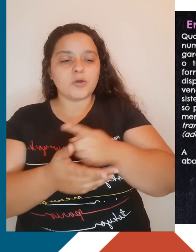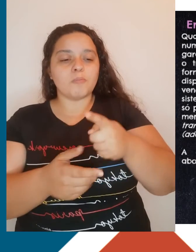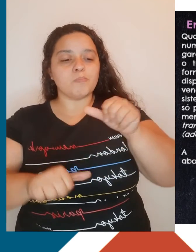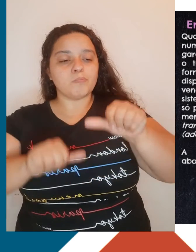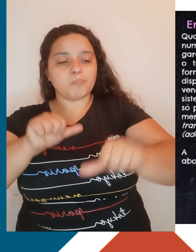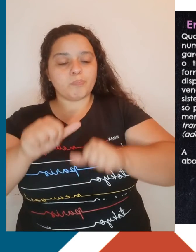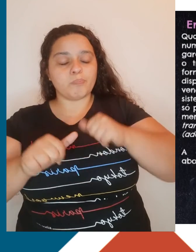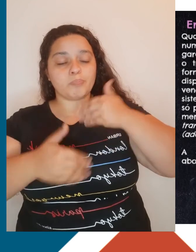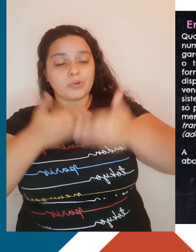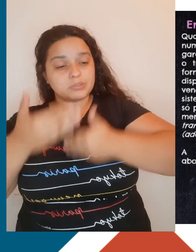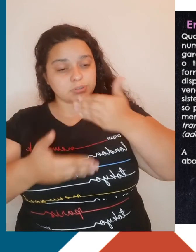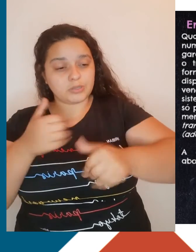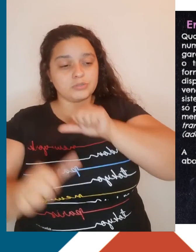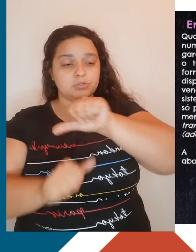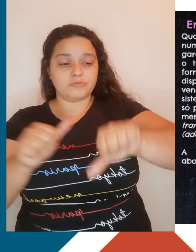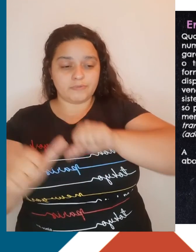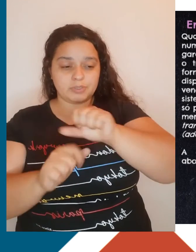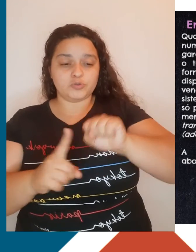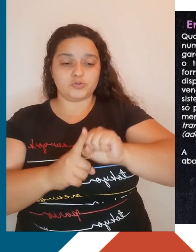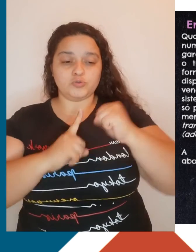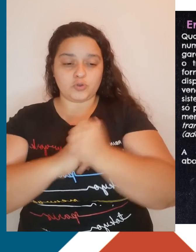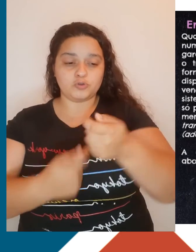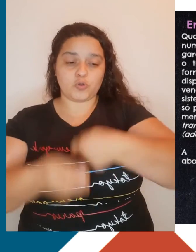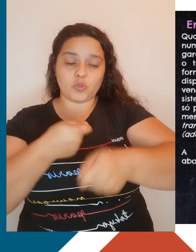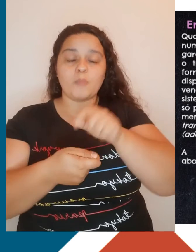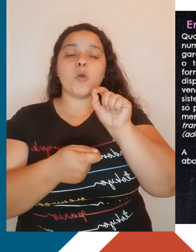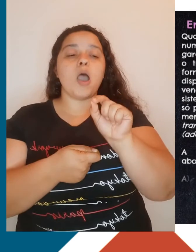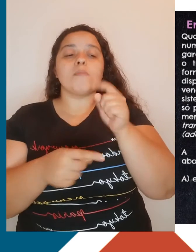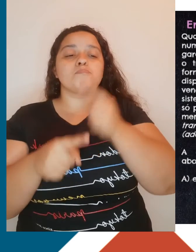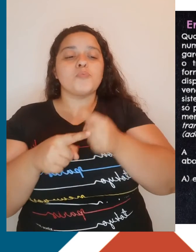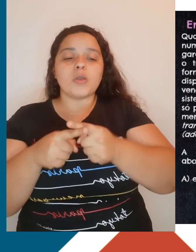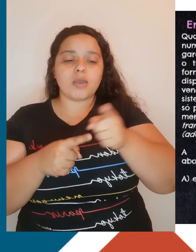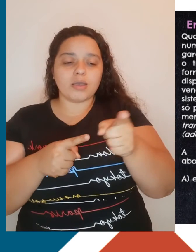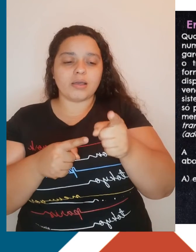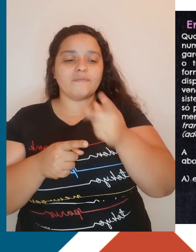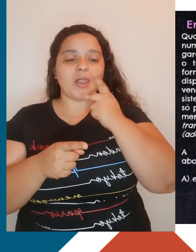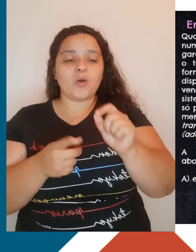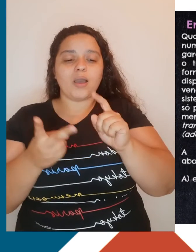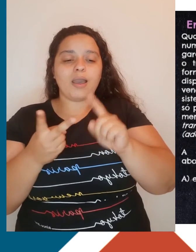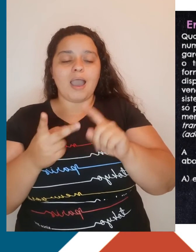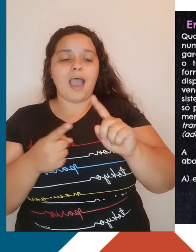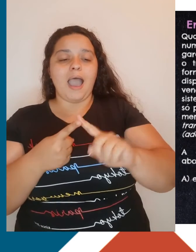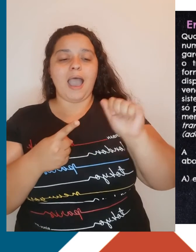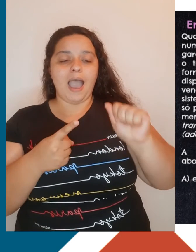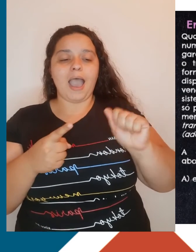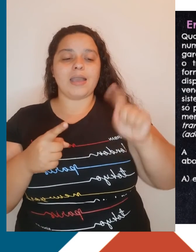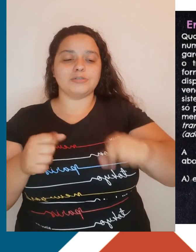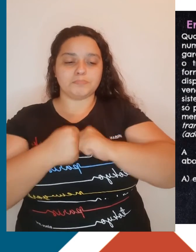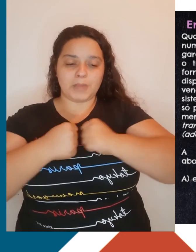socioeconômica abordado no texto é... Letra A. A consequência é a expansão das terras